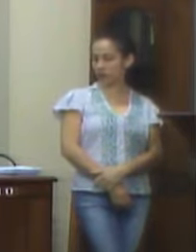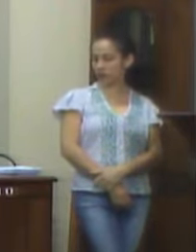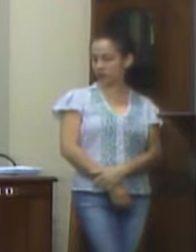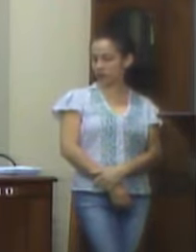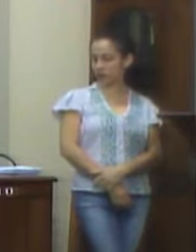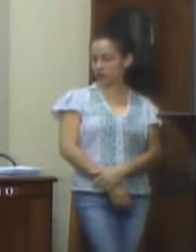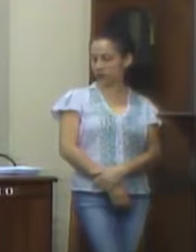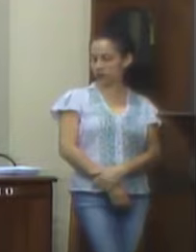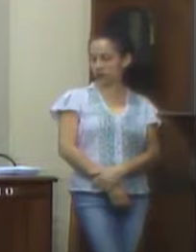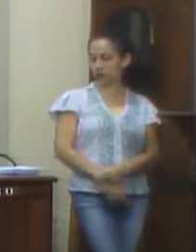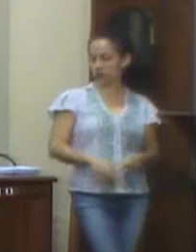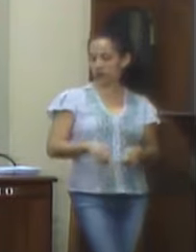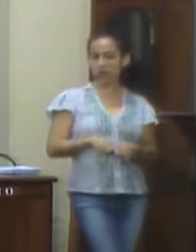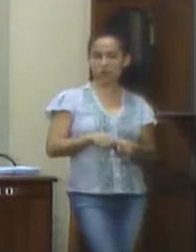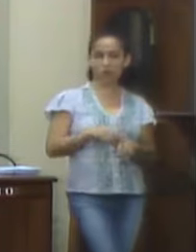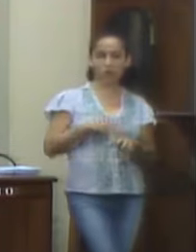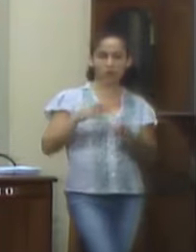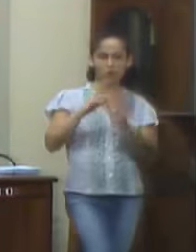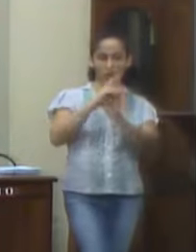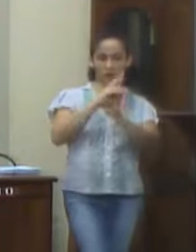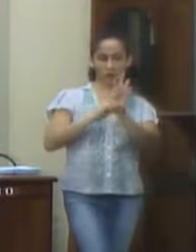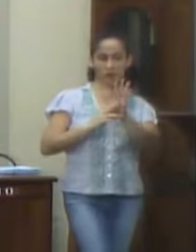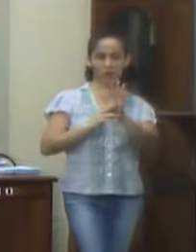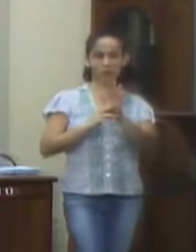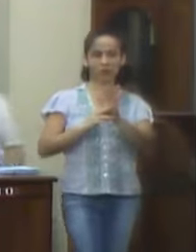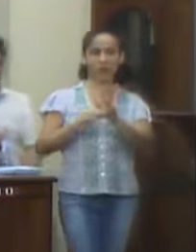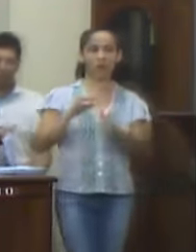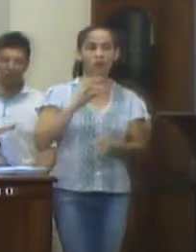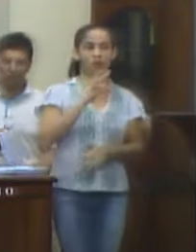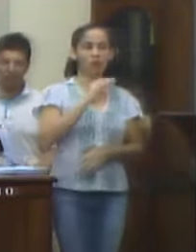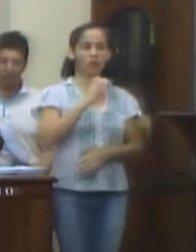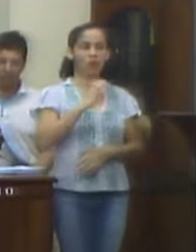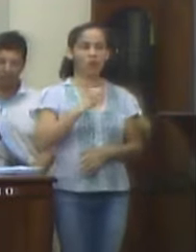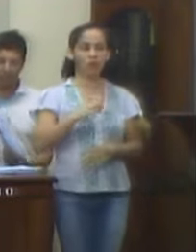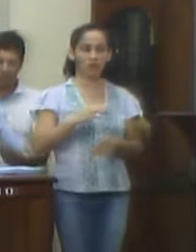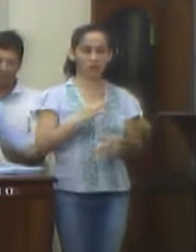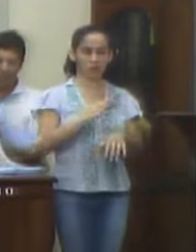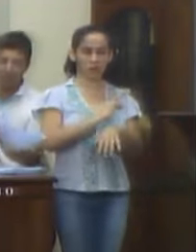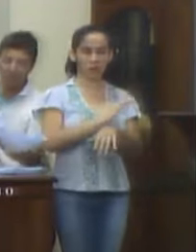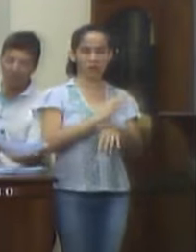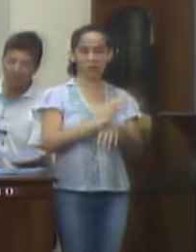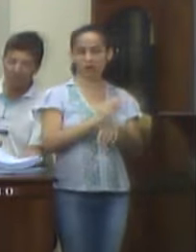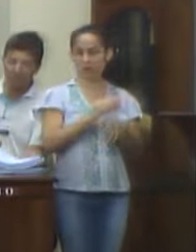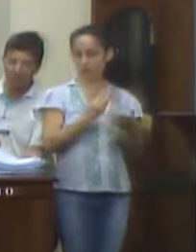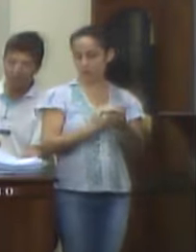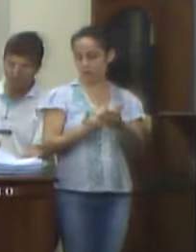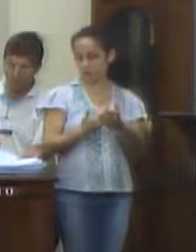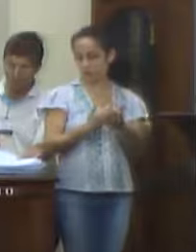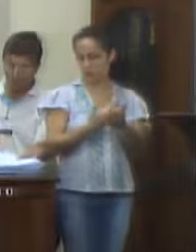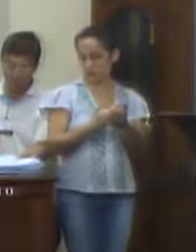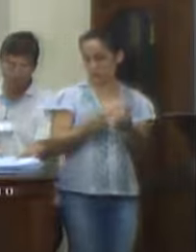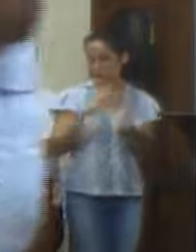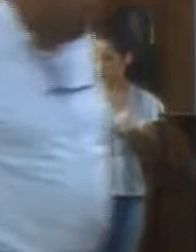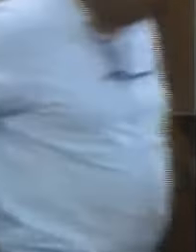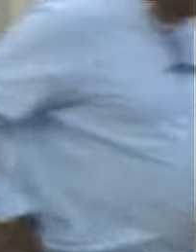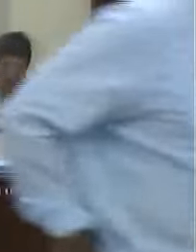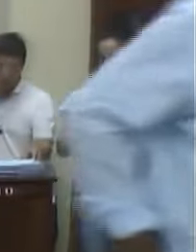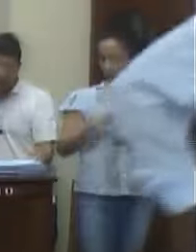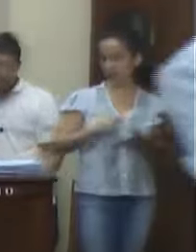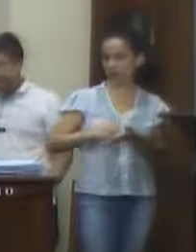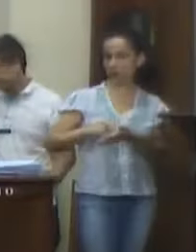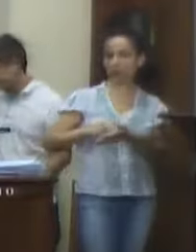Em seu relatório, o corpo técnico do Tribunal de Contas do Estado expurgou as despesas empenhadas em